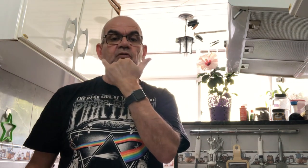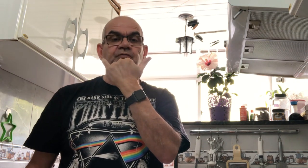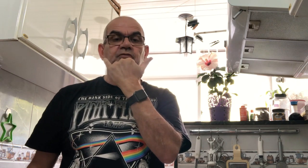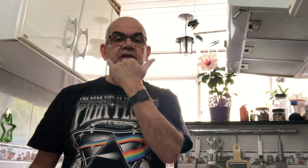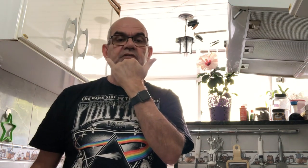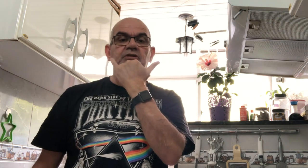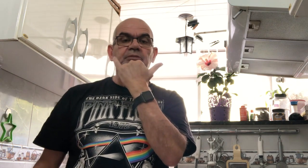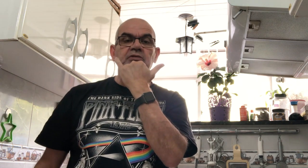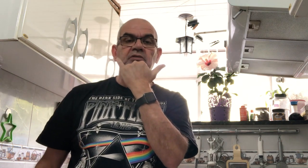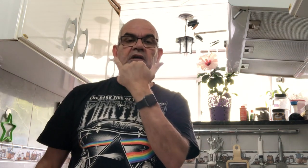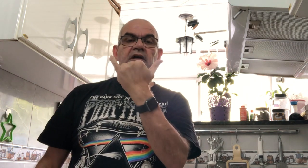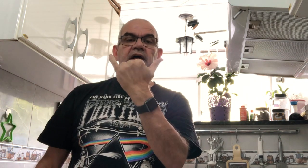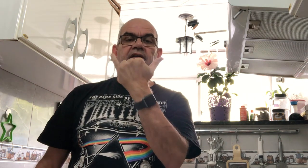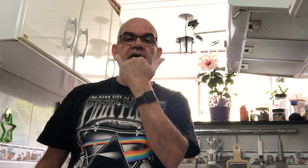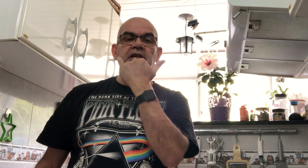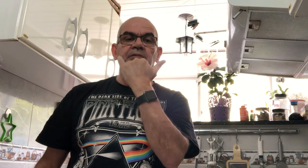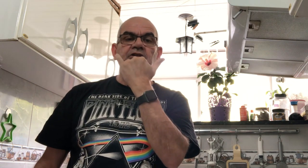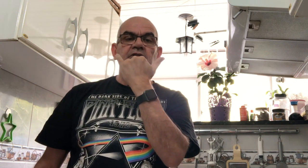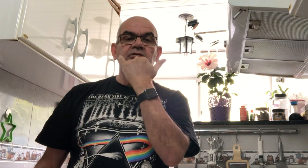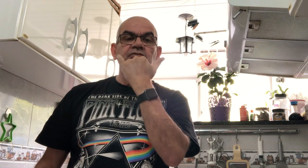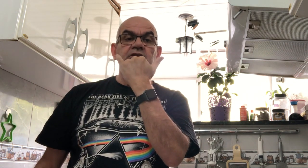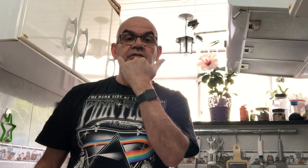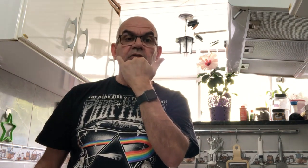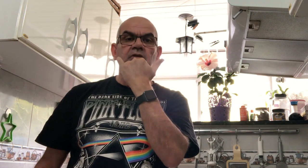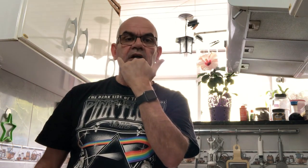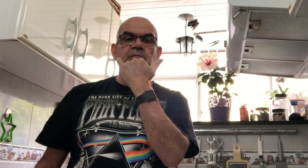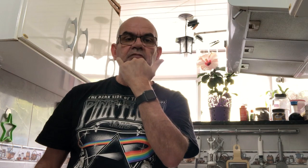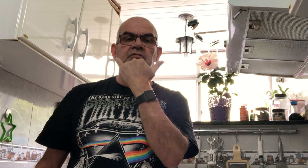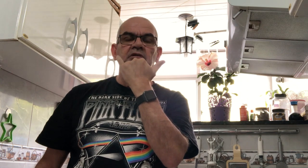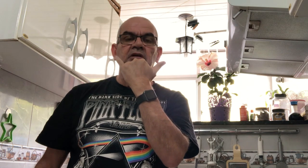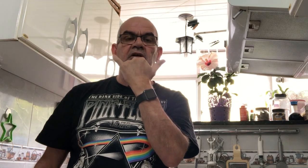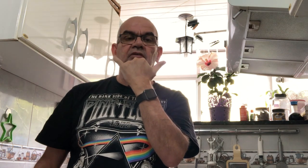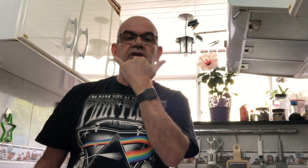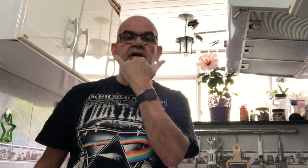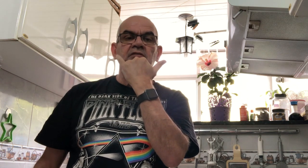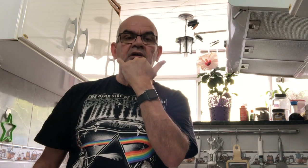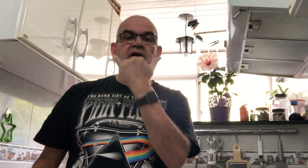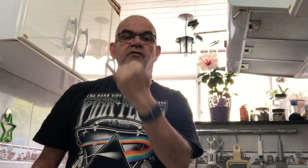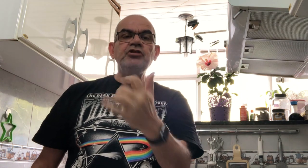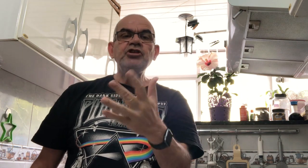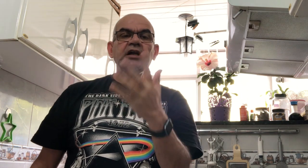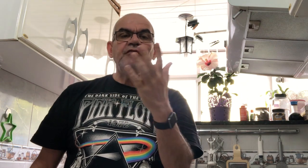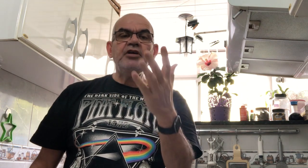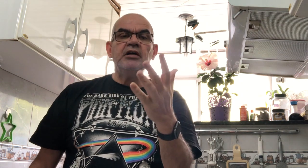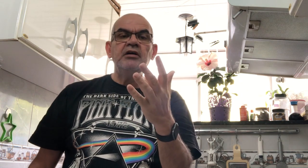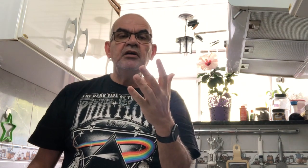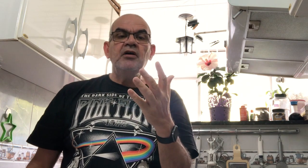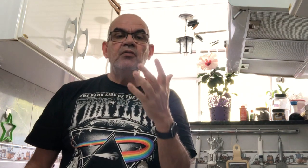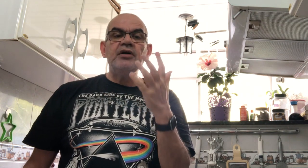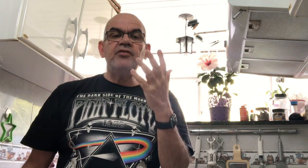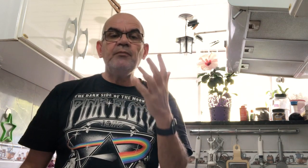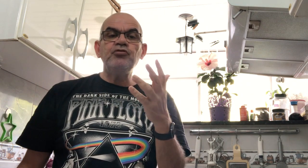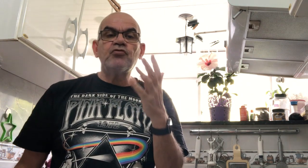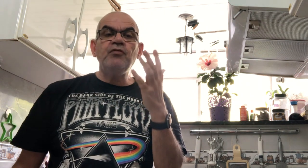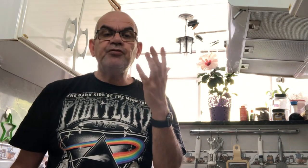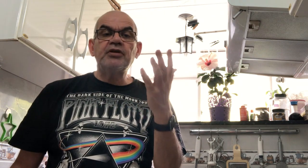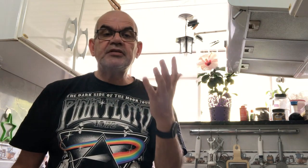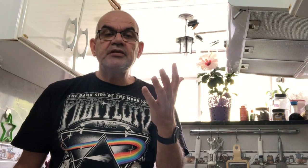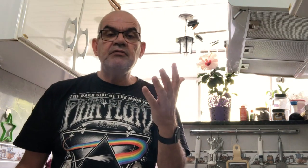configuração da mão, é exatamente aonde você vai colocar a mão, certo? Vocês querem ver um exemplo de configuração